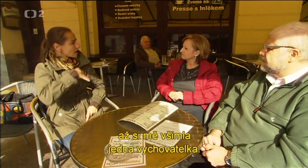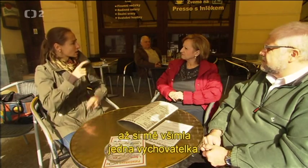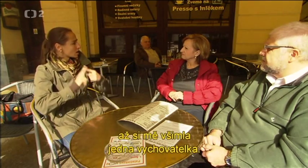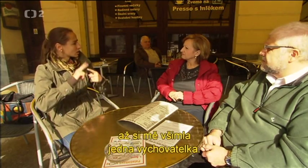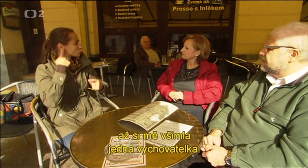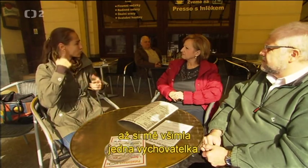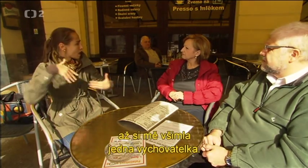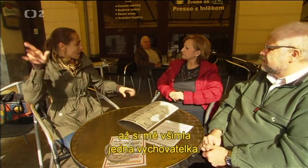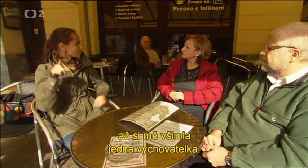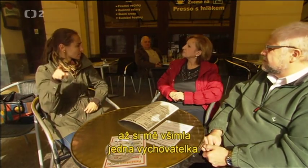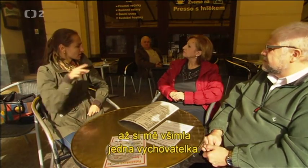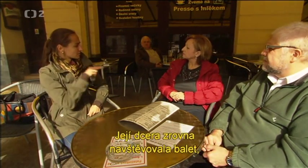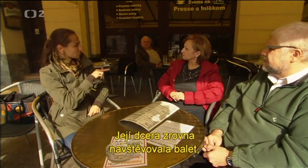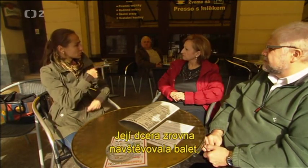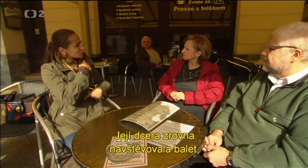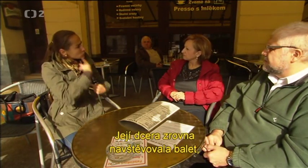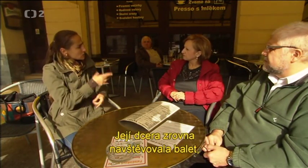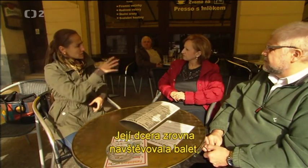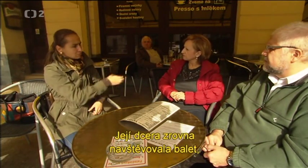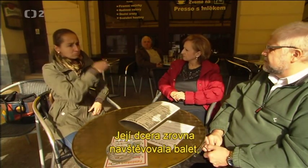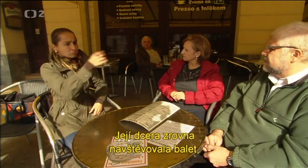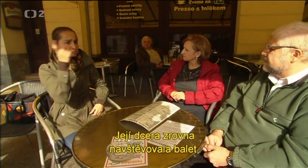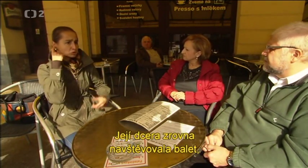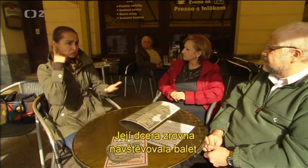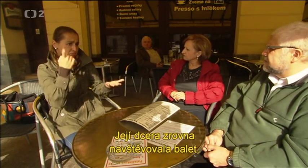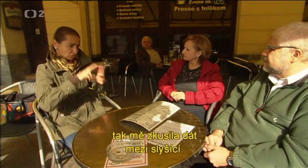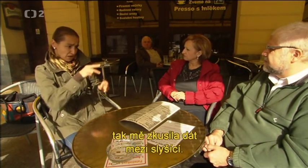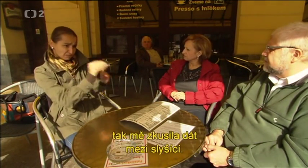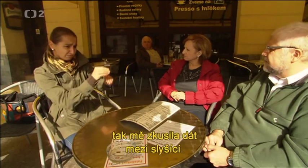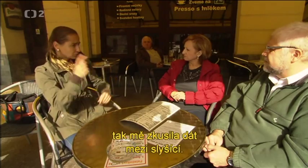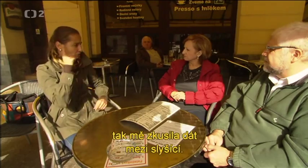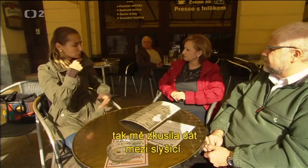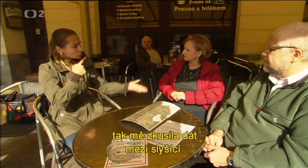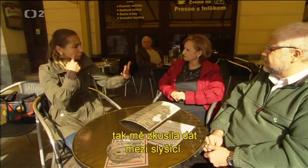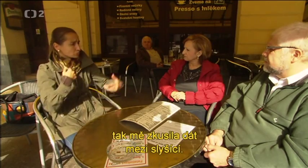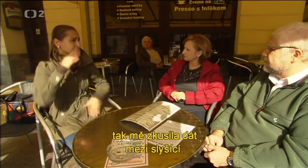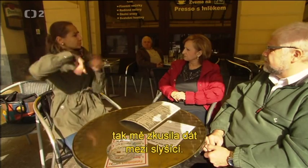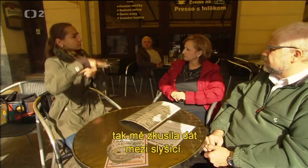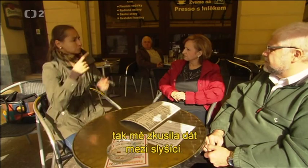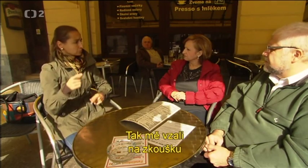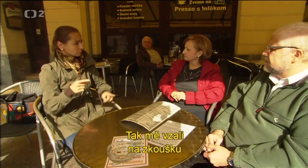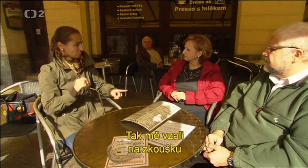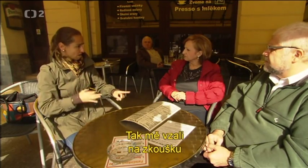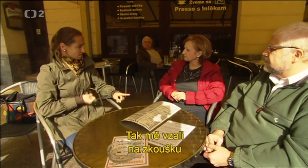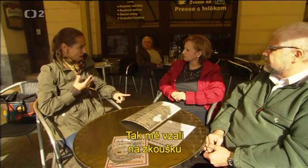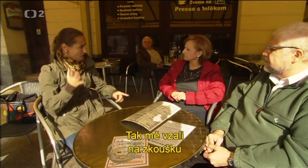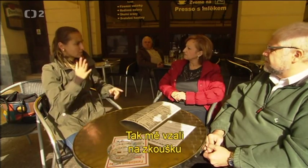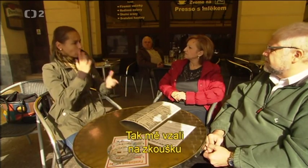vychovatelka. Její dcera zrovna naštěvovala balet, tak mě zkusila dát mezi slyšící. Tak mě vzali na zkoušku a tam